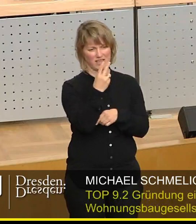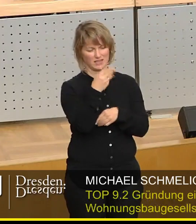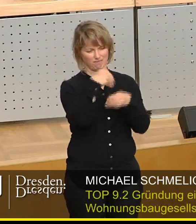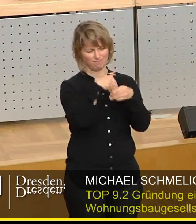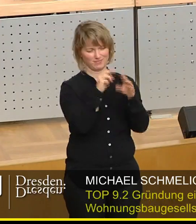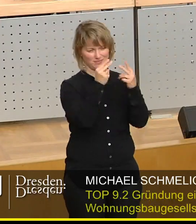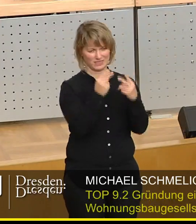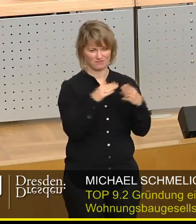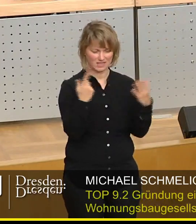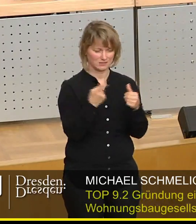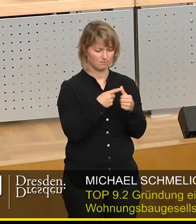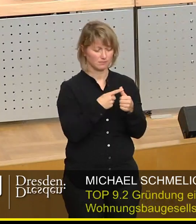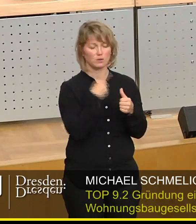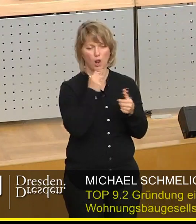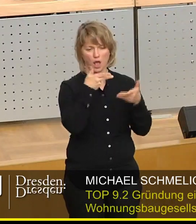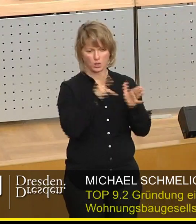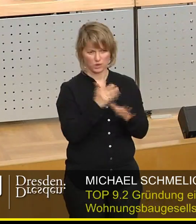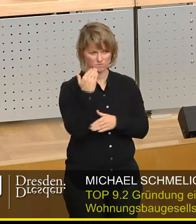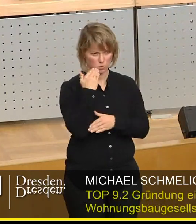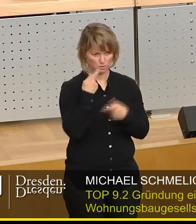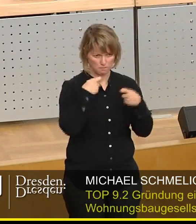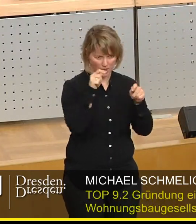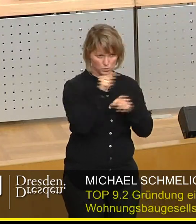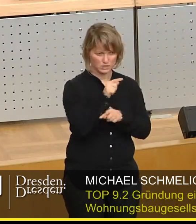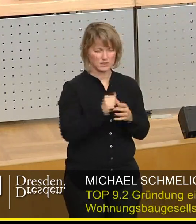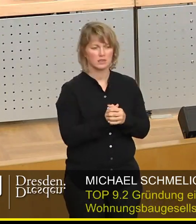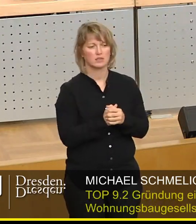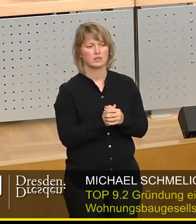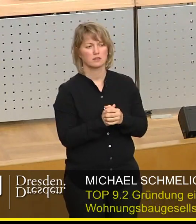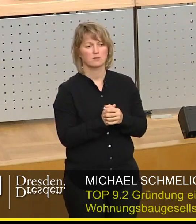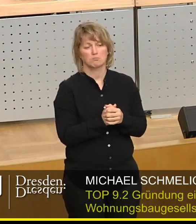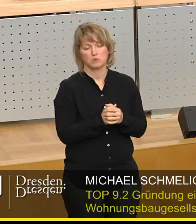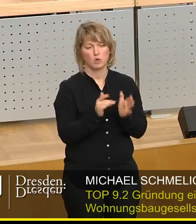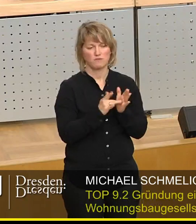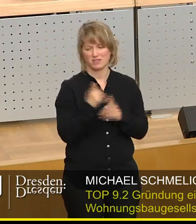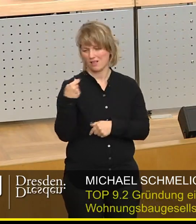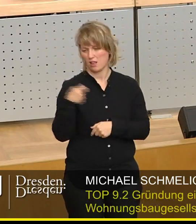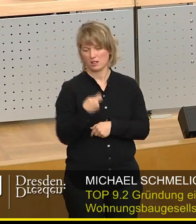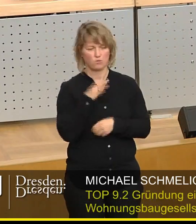zugrunde liegen. A, wir bauen 800 Wohnungen, solange eben das Landesprogramm reicht.